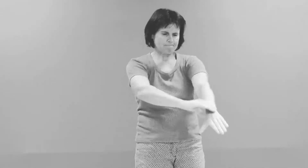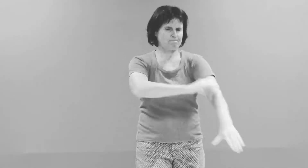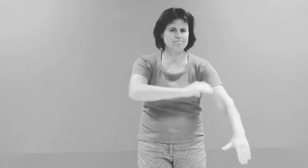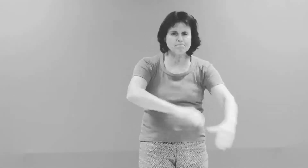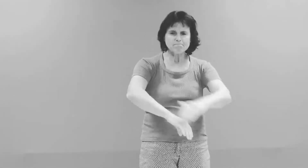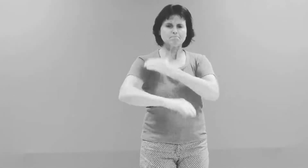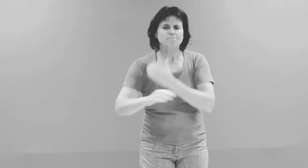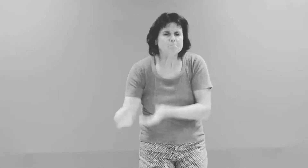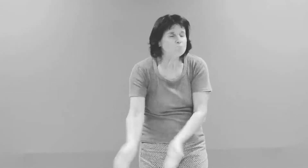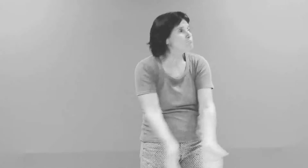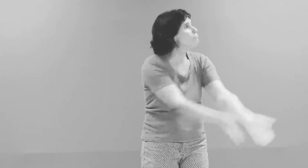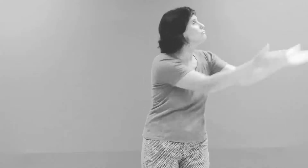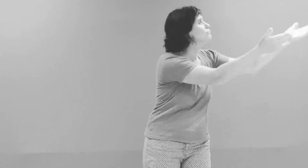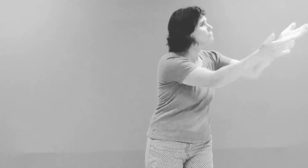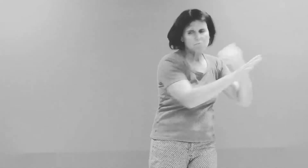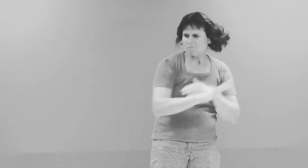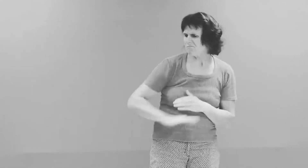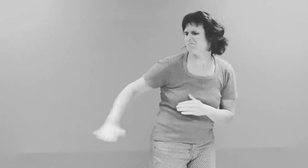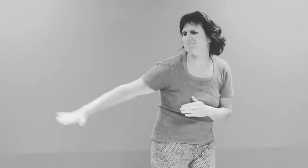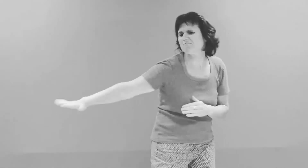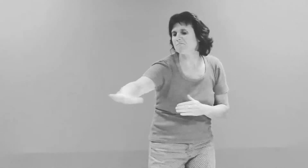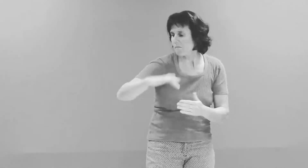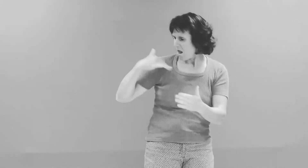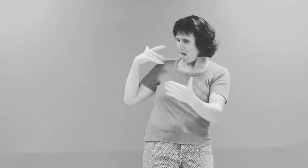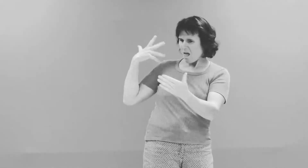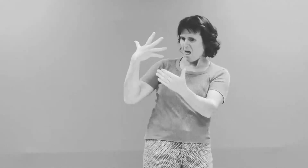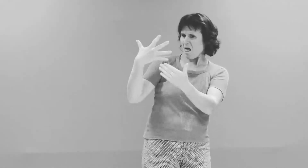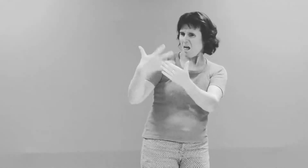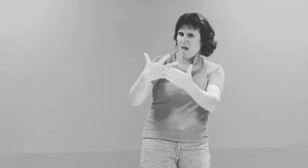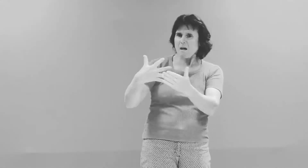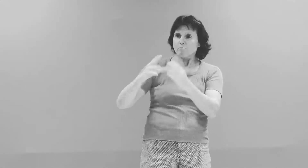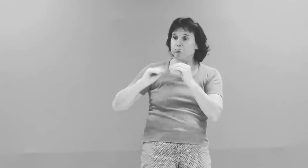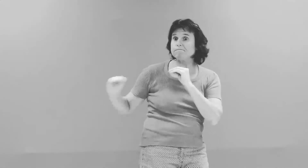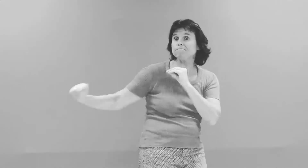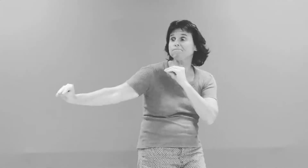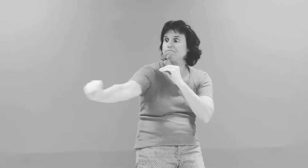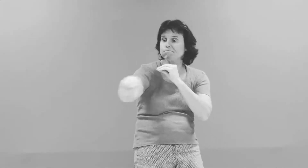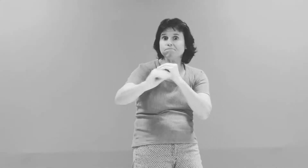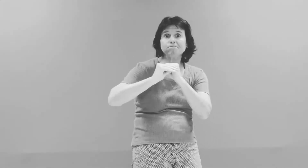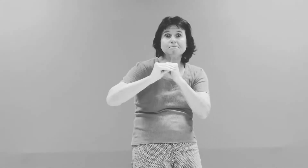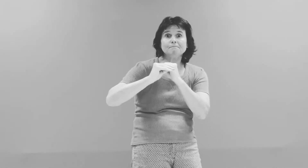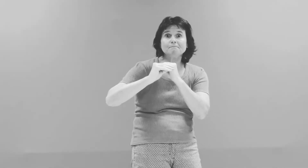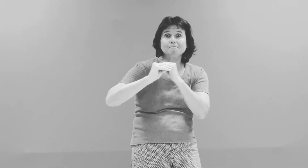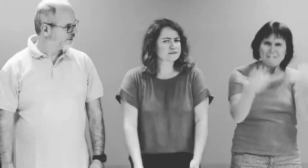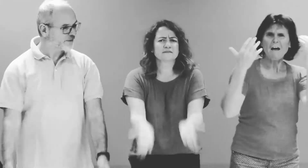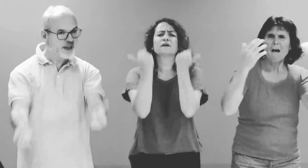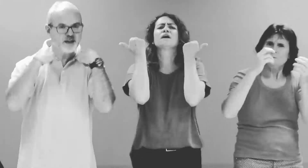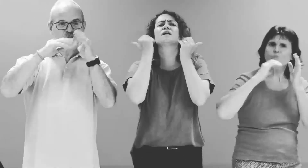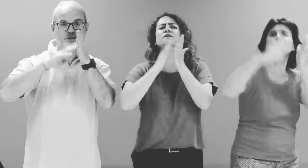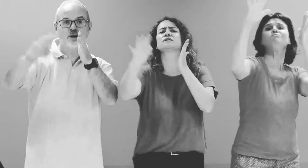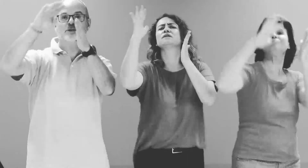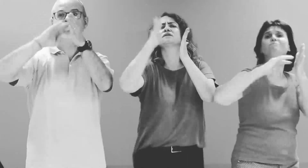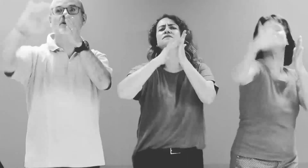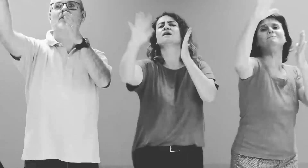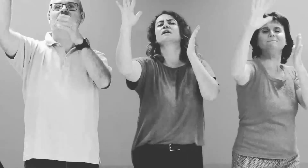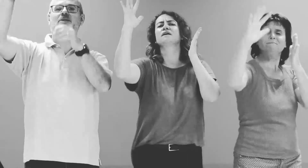faire quelque chose de t'aimant Ne te retourne pas, ici tu n'as rien, et sois le premier à chanter ce refrain